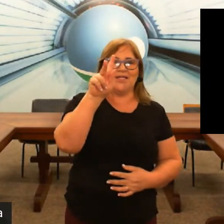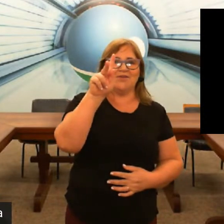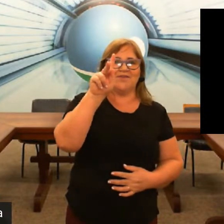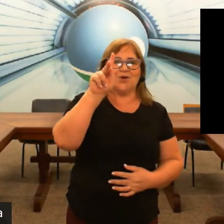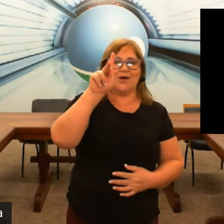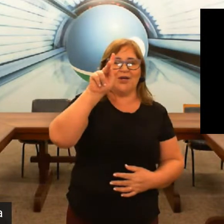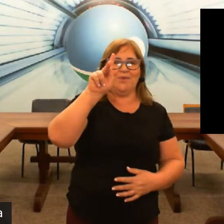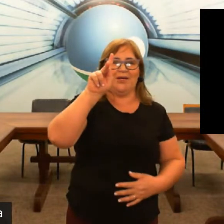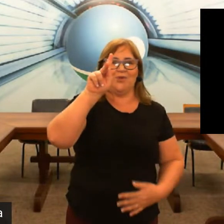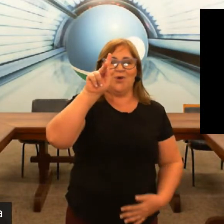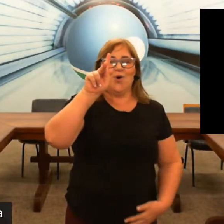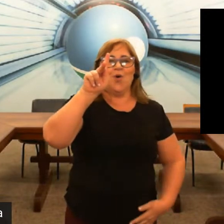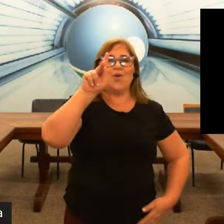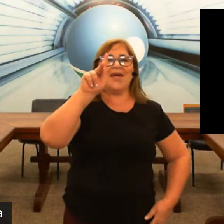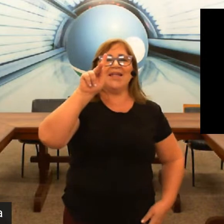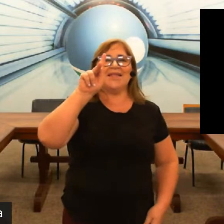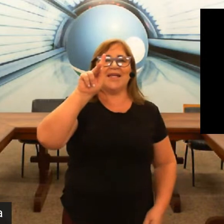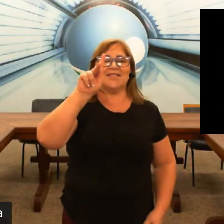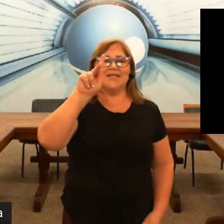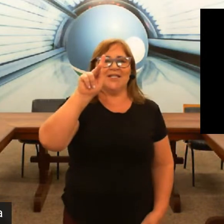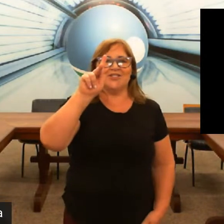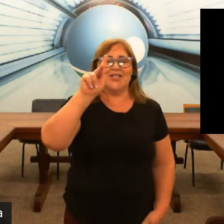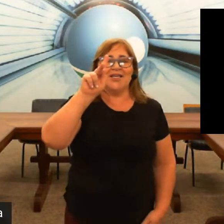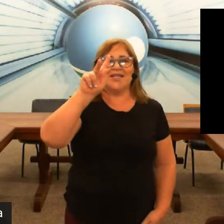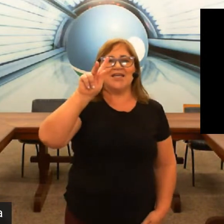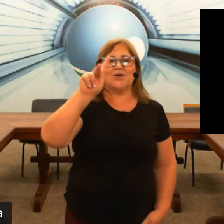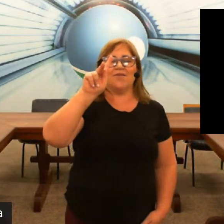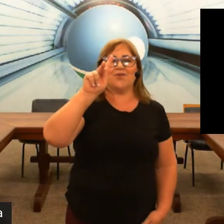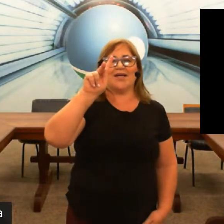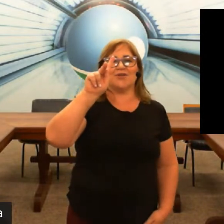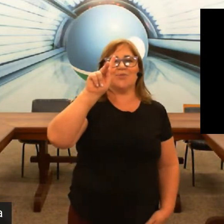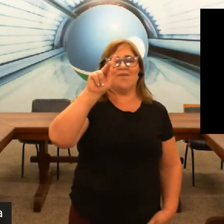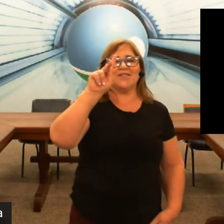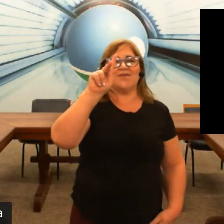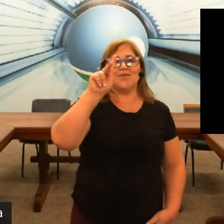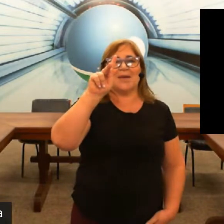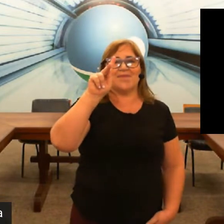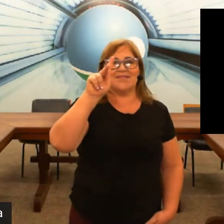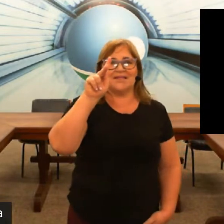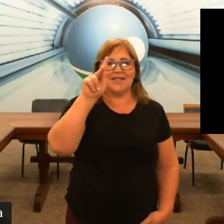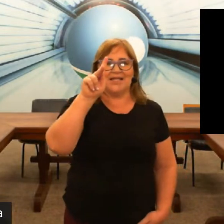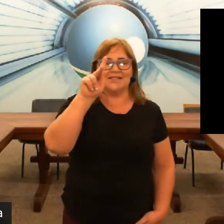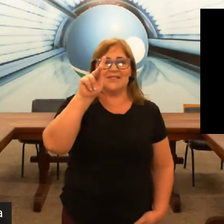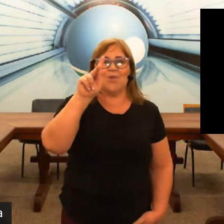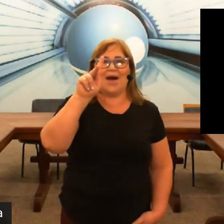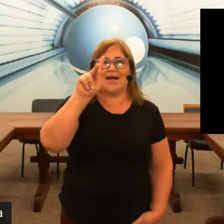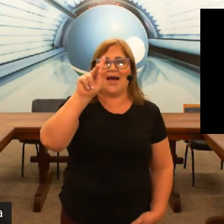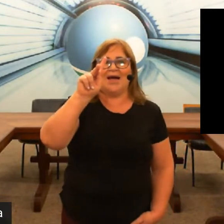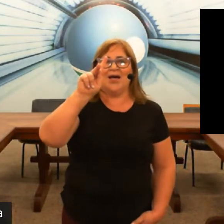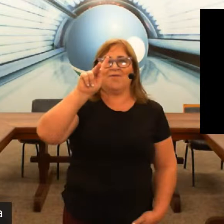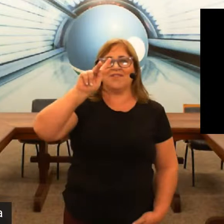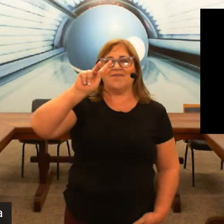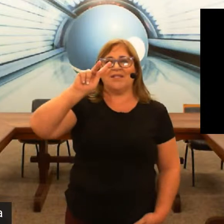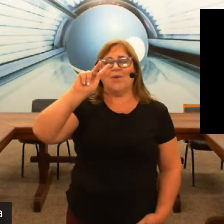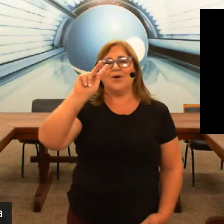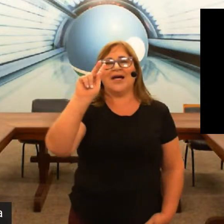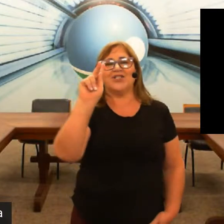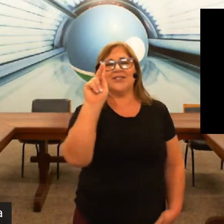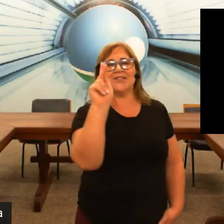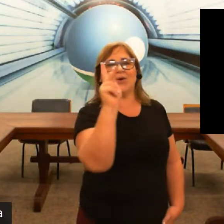dedão você vai colocar no meio o que é interessante que essa configuração de mão você vai usar para fazer três letras então o H você vai dar uma rodadinha assim